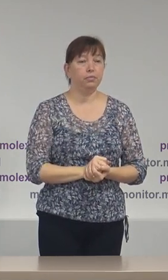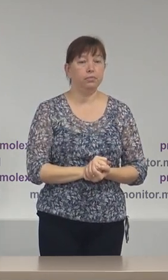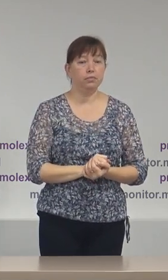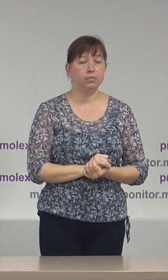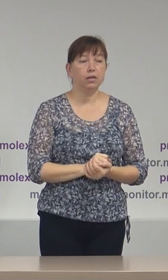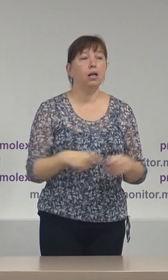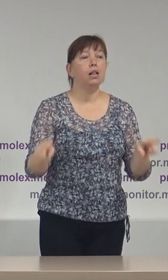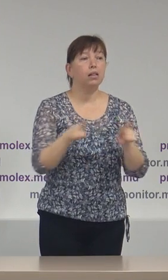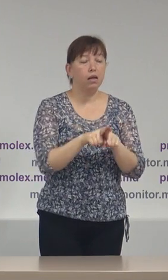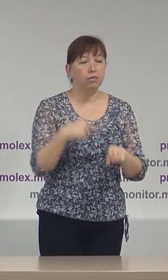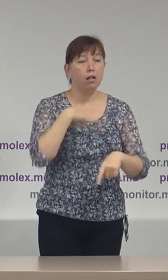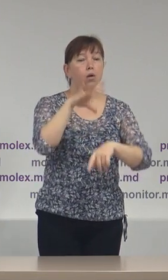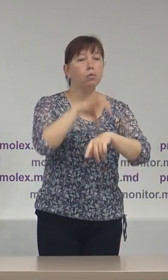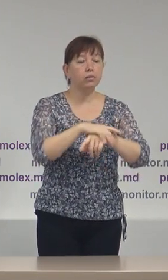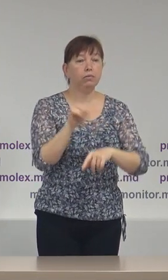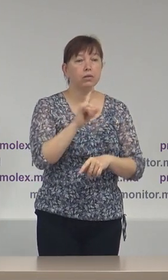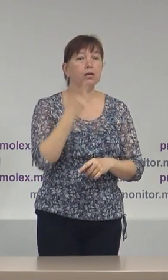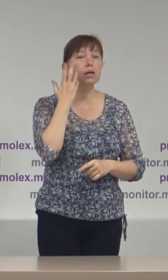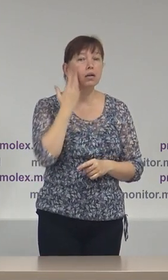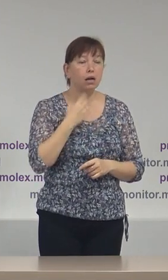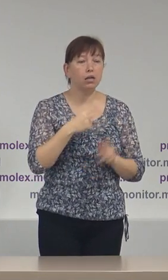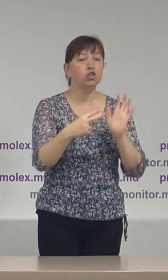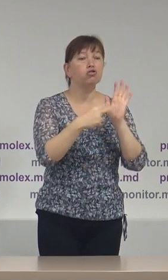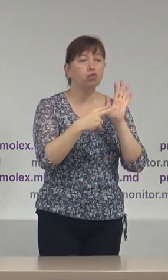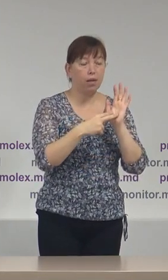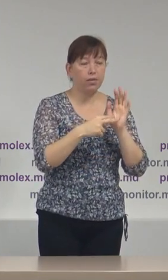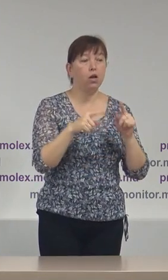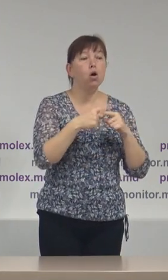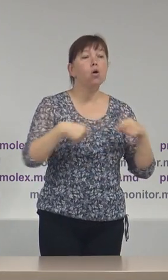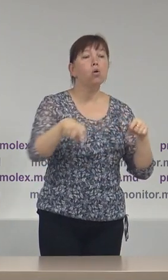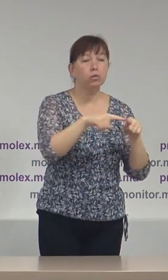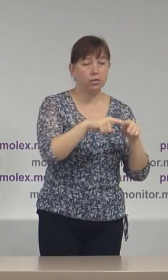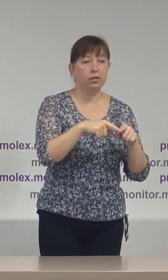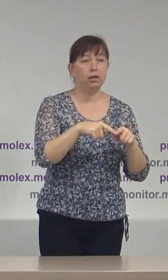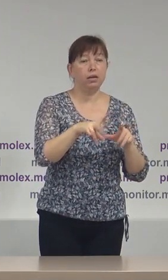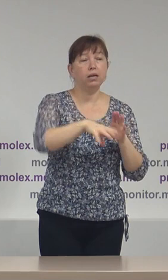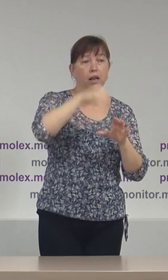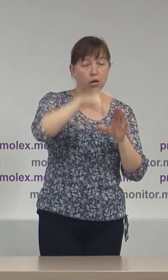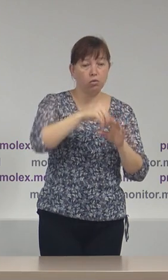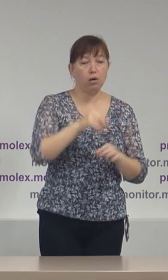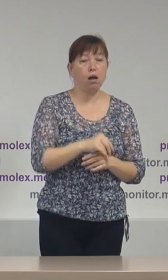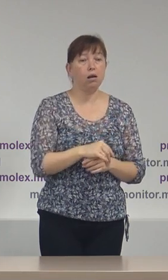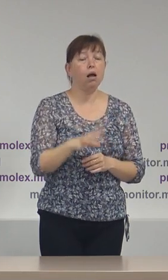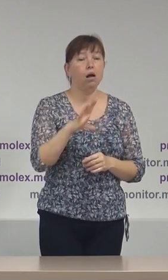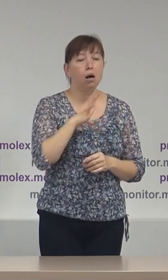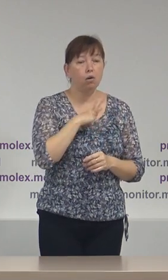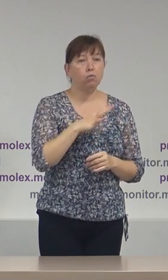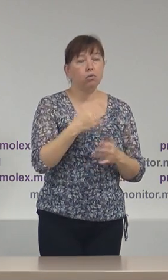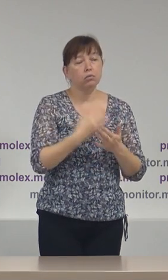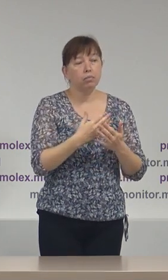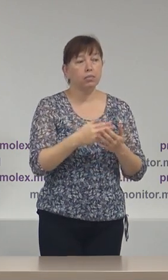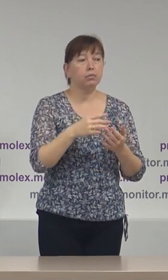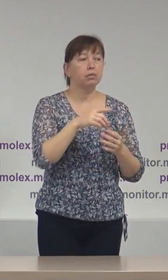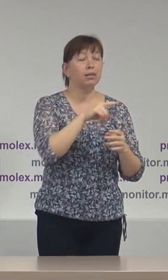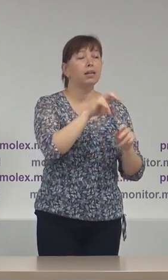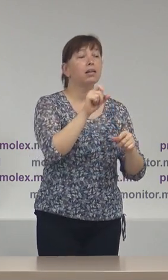La fel am observat că în cazul a cel puțin șapte Consiliile Electorale de Circunscripție sunt abordări diferite